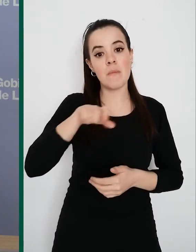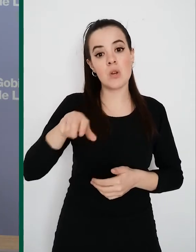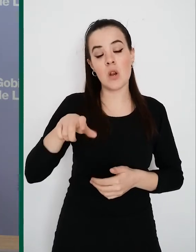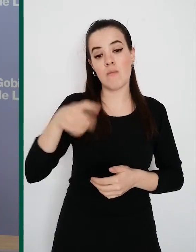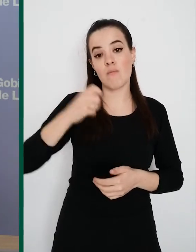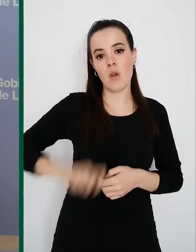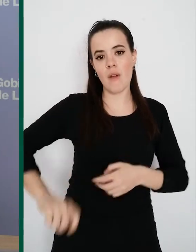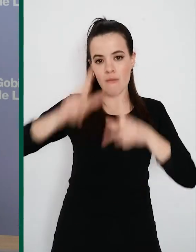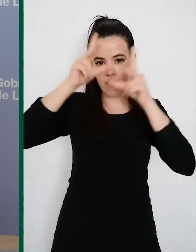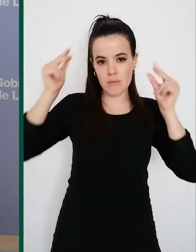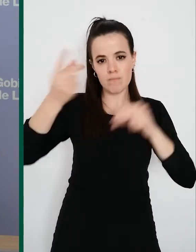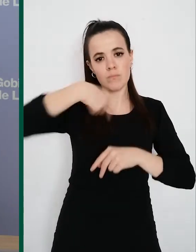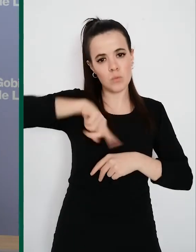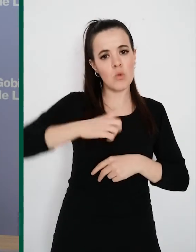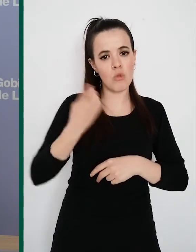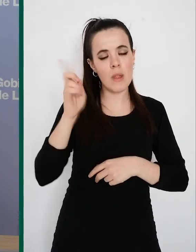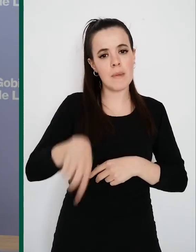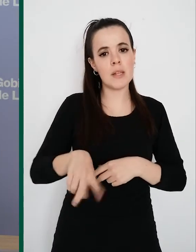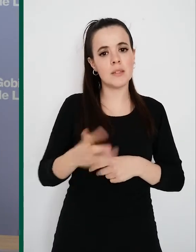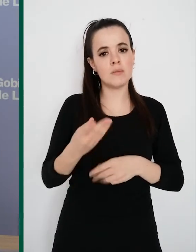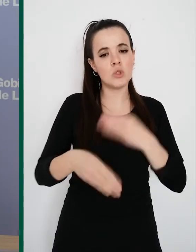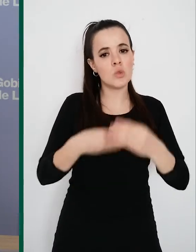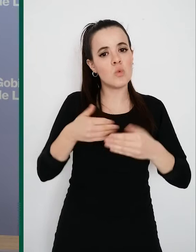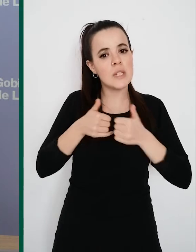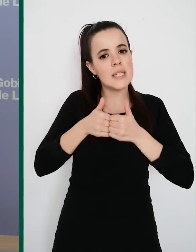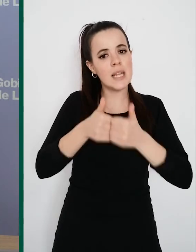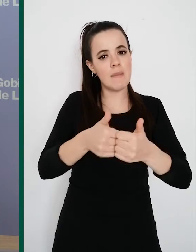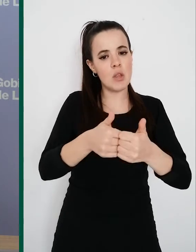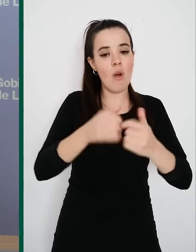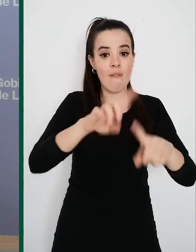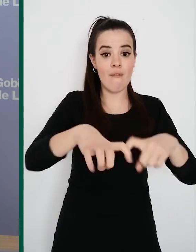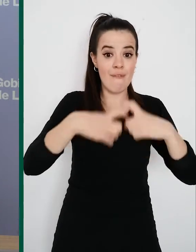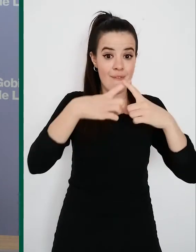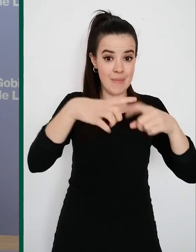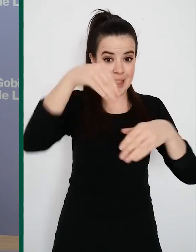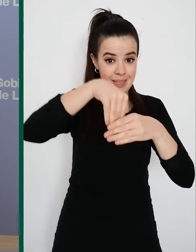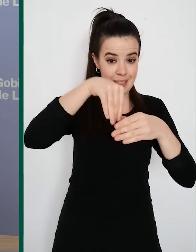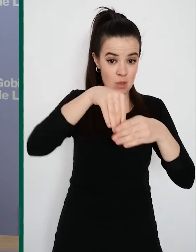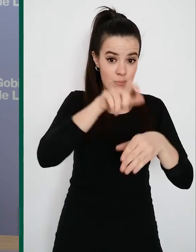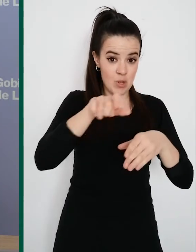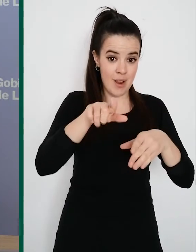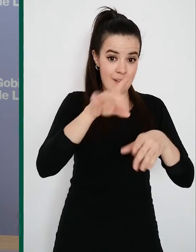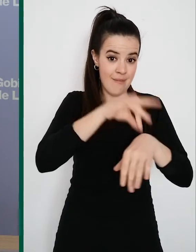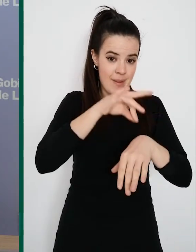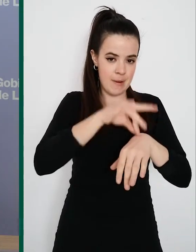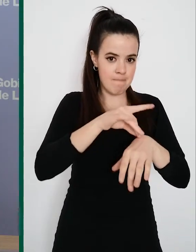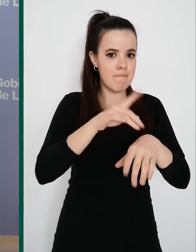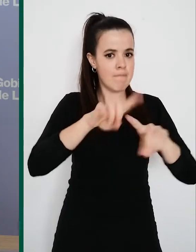hemos contribuido también a realizar un seguimiento a las familias con pacientes en cuarentena, solventando todas sus